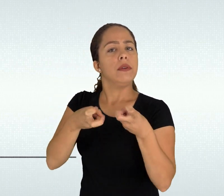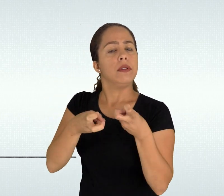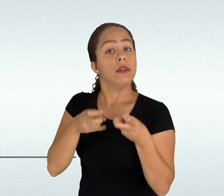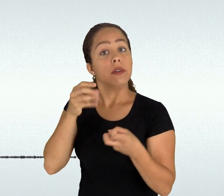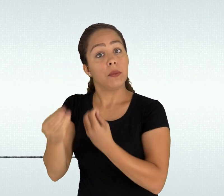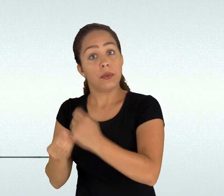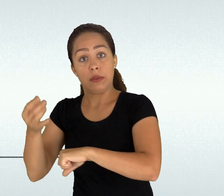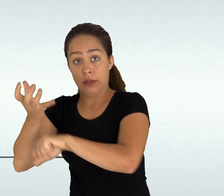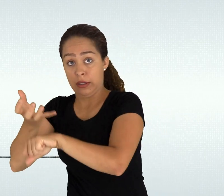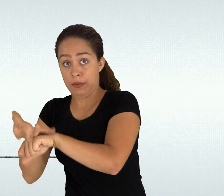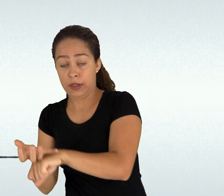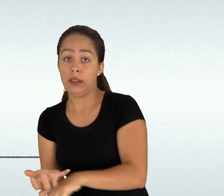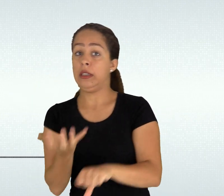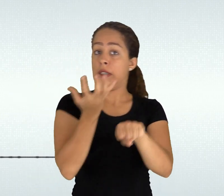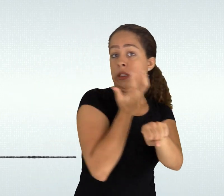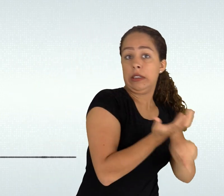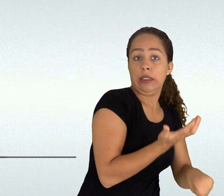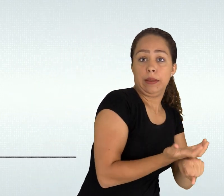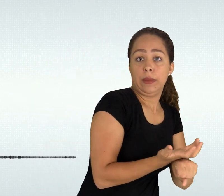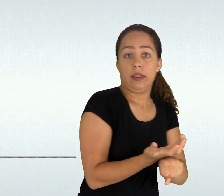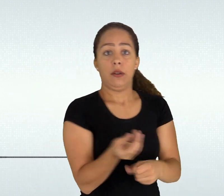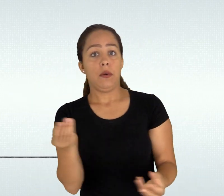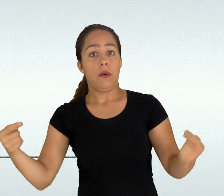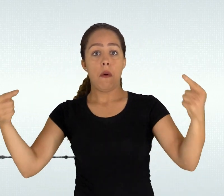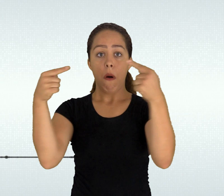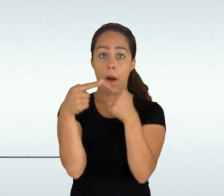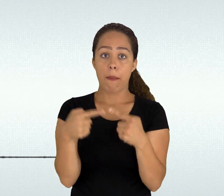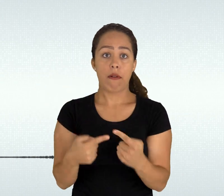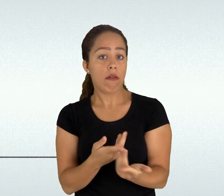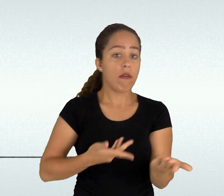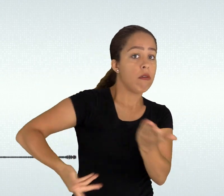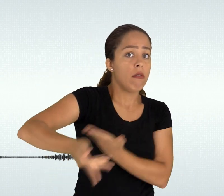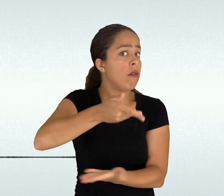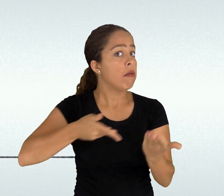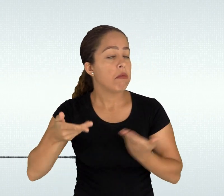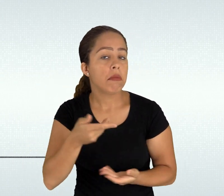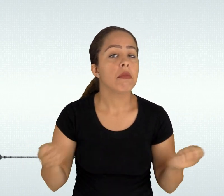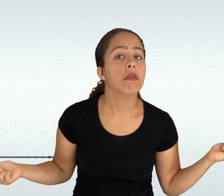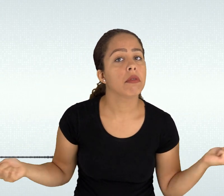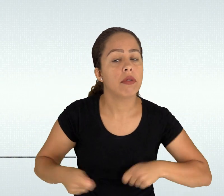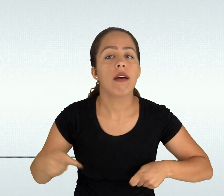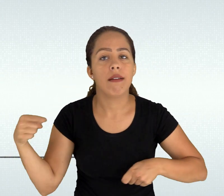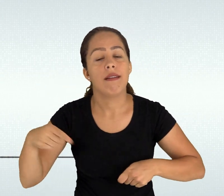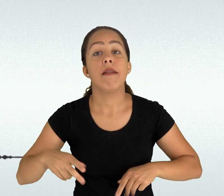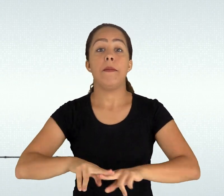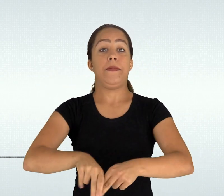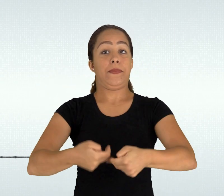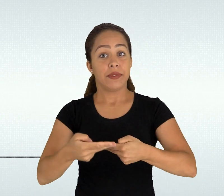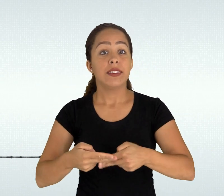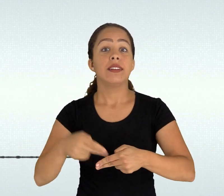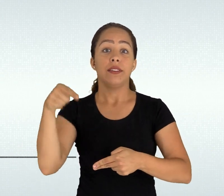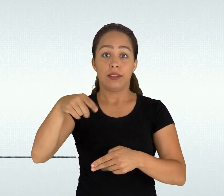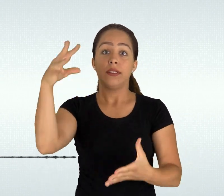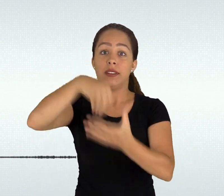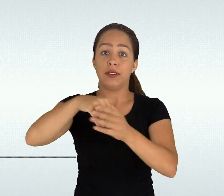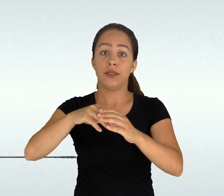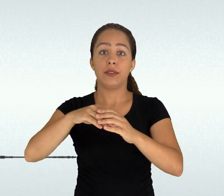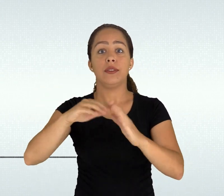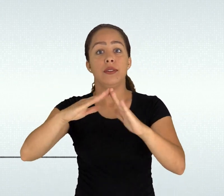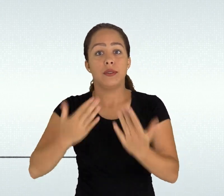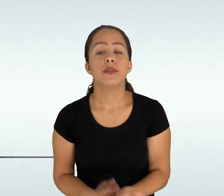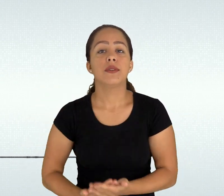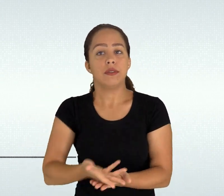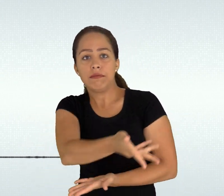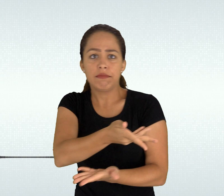sentido, dialogar a fim de construir um currículo mais integrado e interdisciplinar é um importante passo